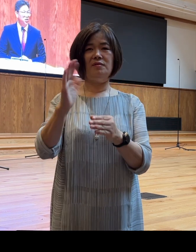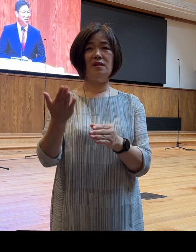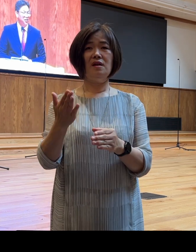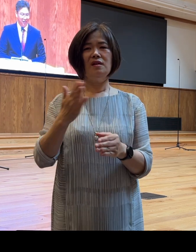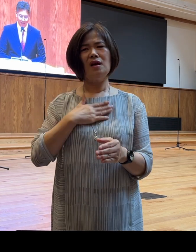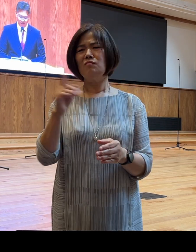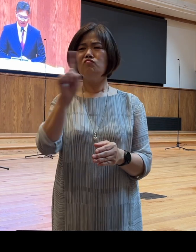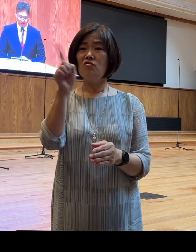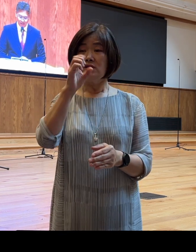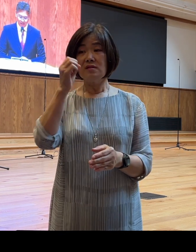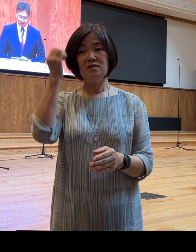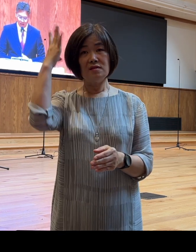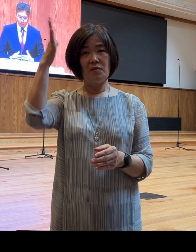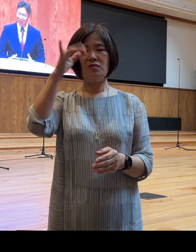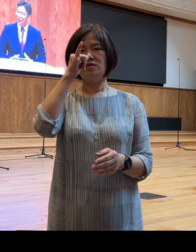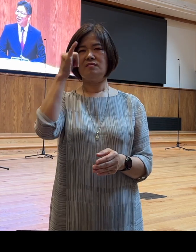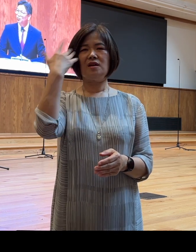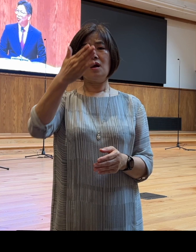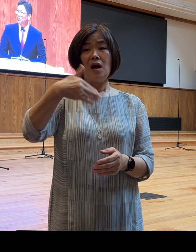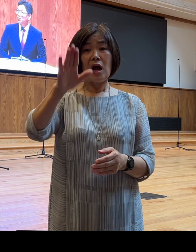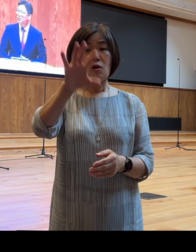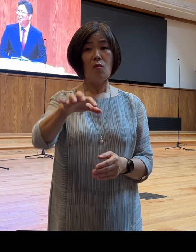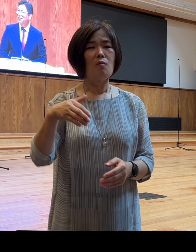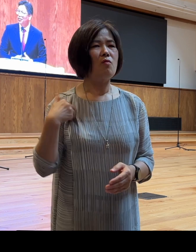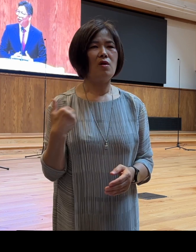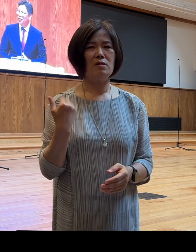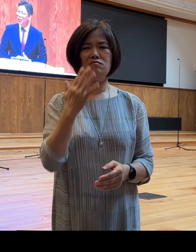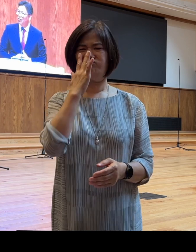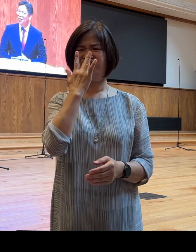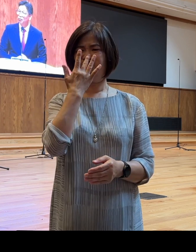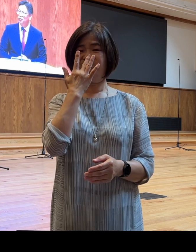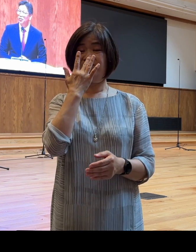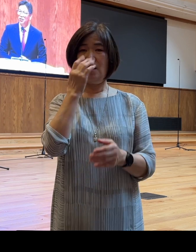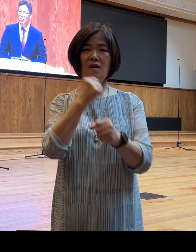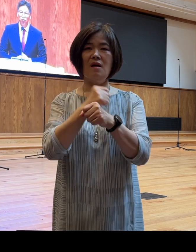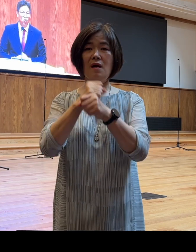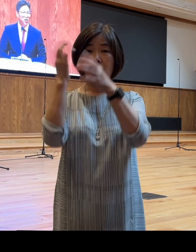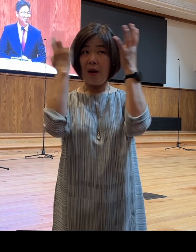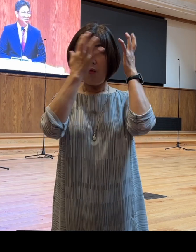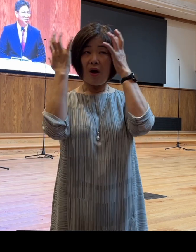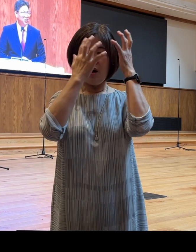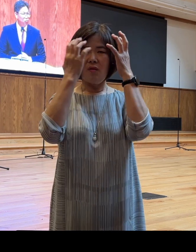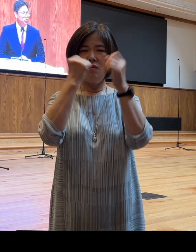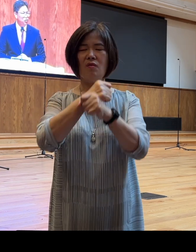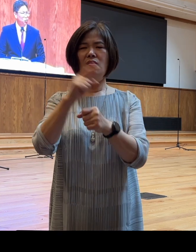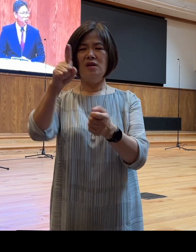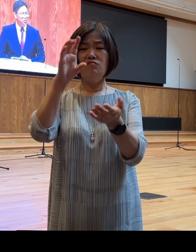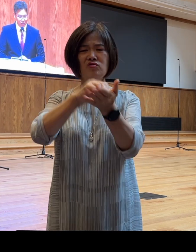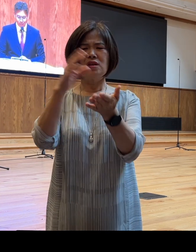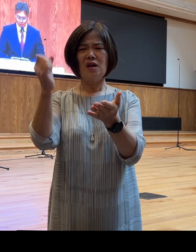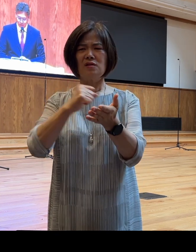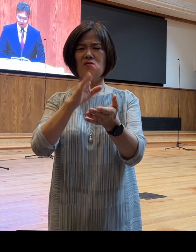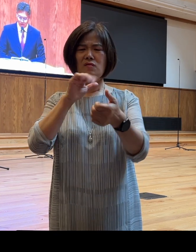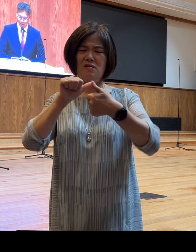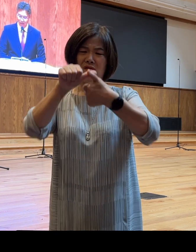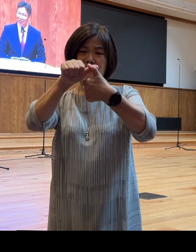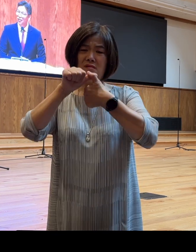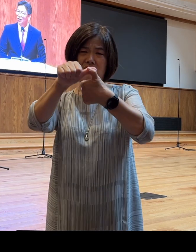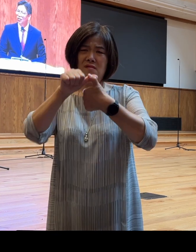갈 바를 알지 못해서 이렇게 방황하고 무언가를 이 문제를 놓고 씨름하고 있는가 결국